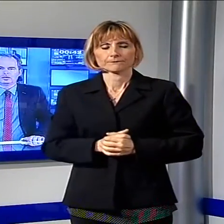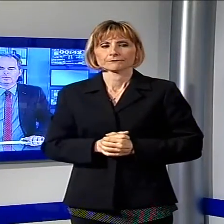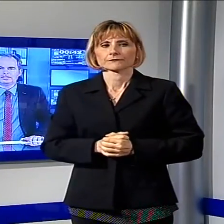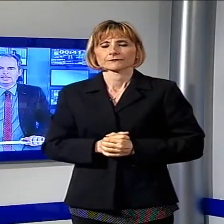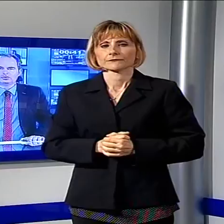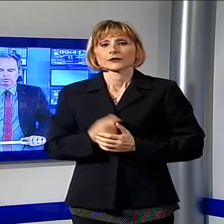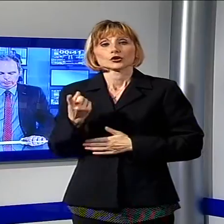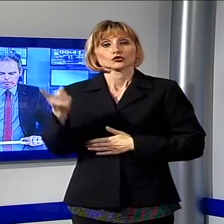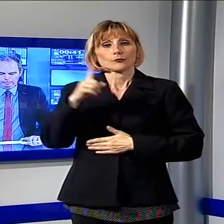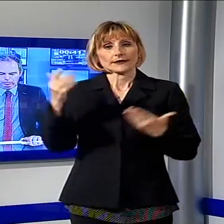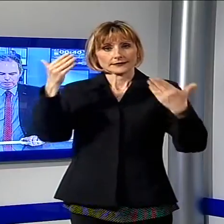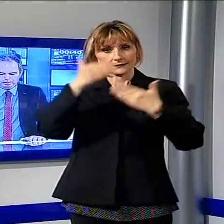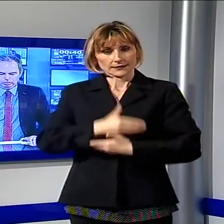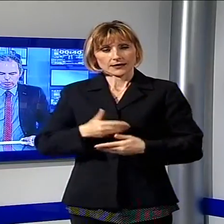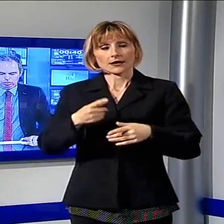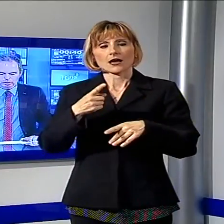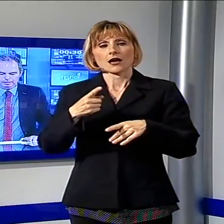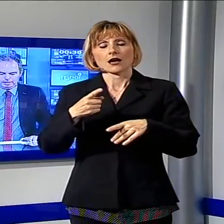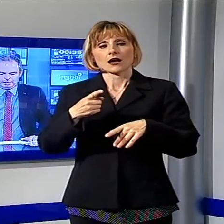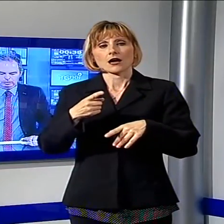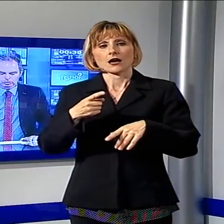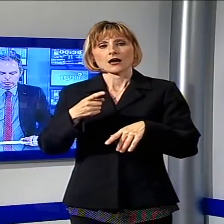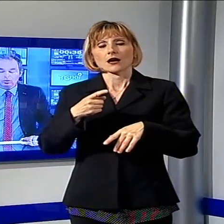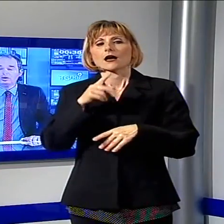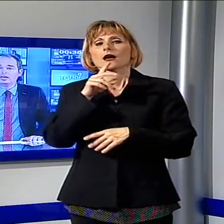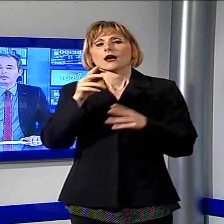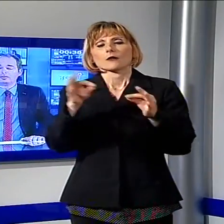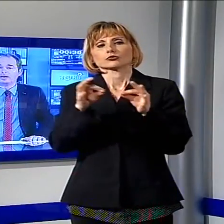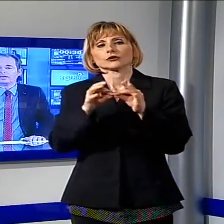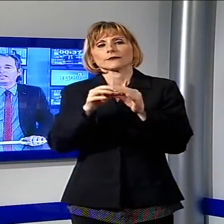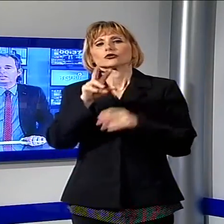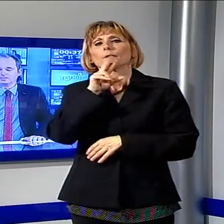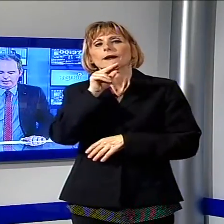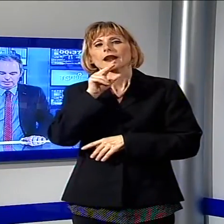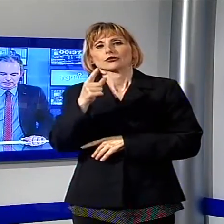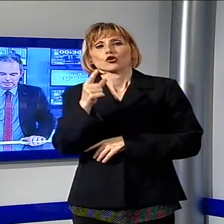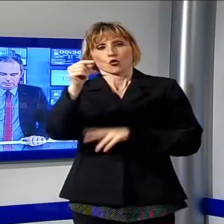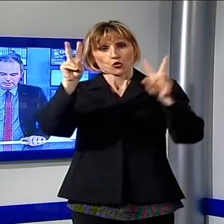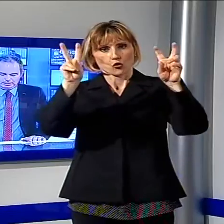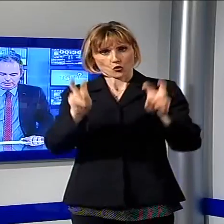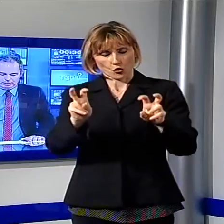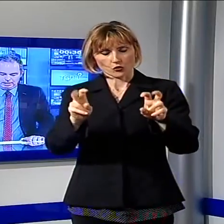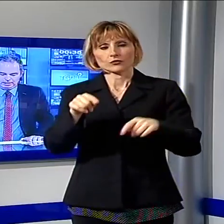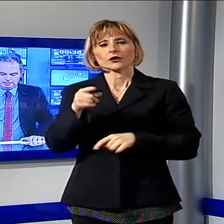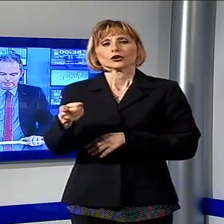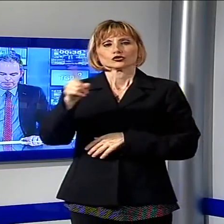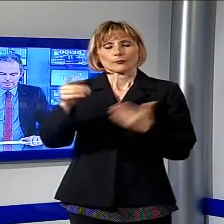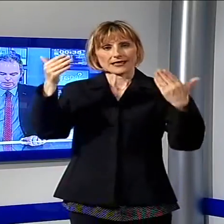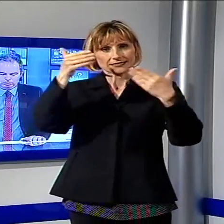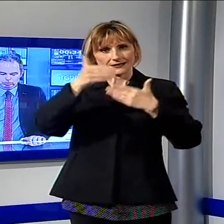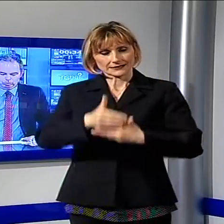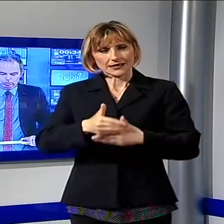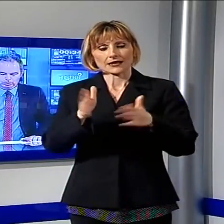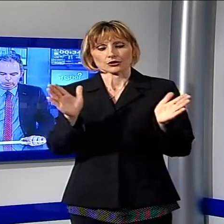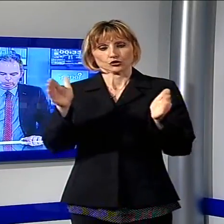Domani sera su Noi TV l'appuntamento con Parlando con, un programma che è in trasferta anche questa settimana, sempre